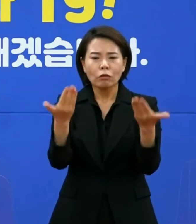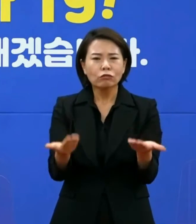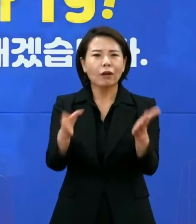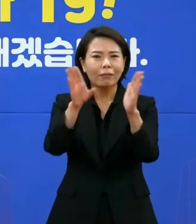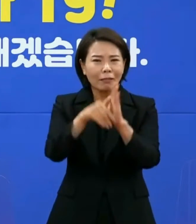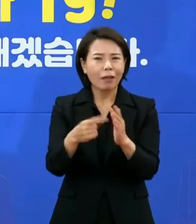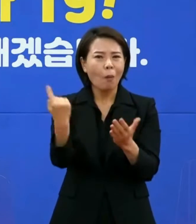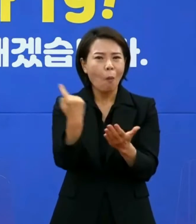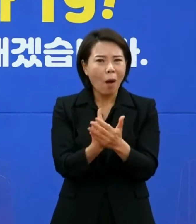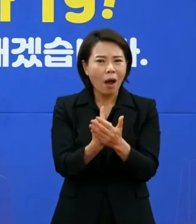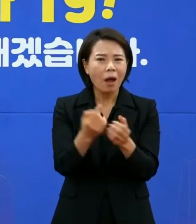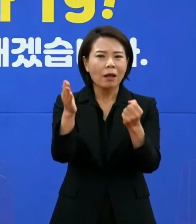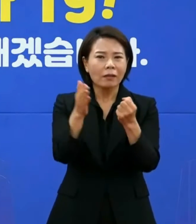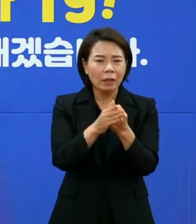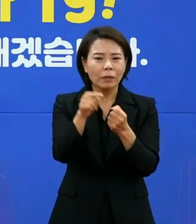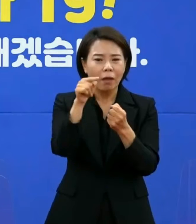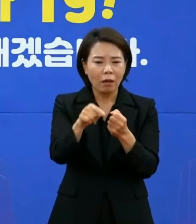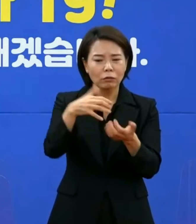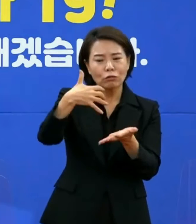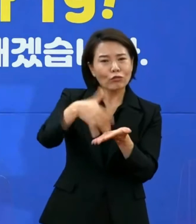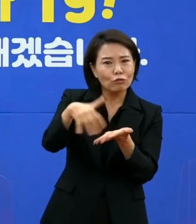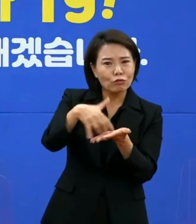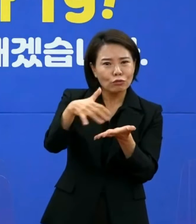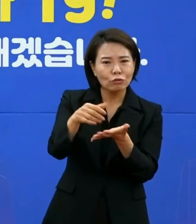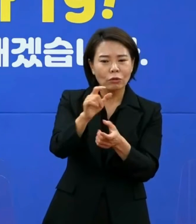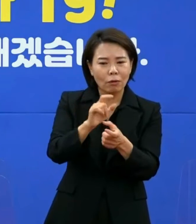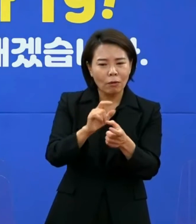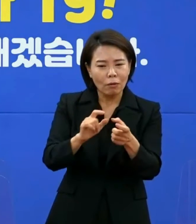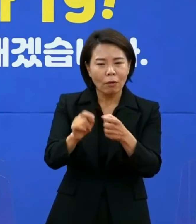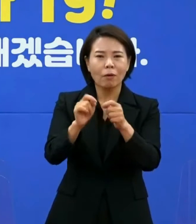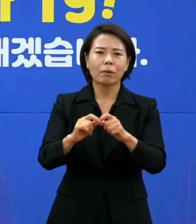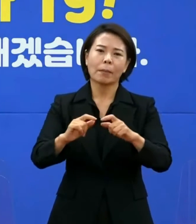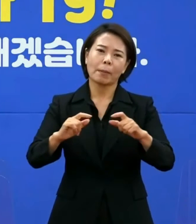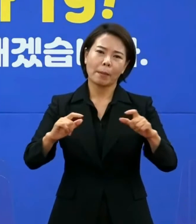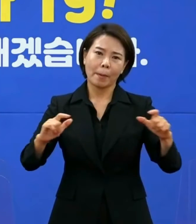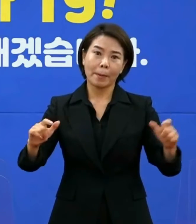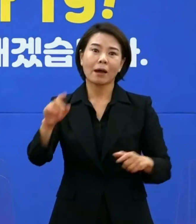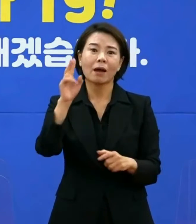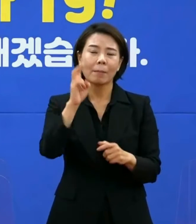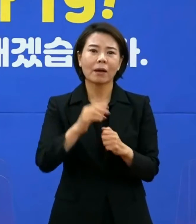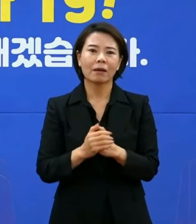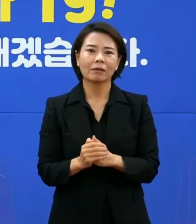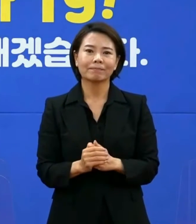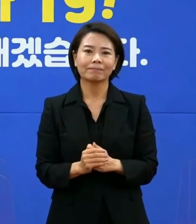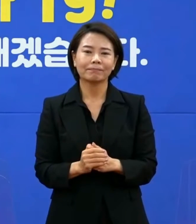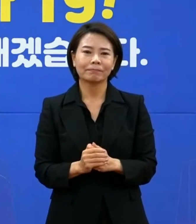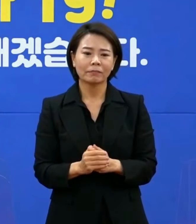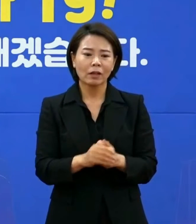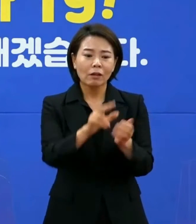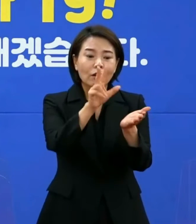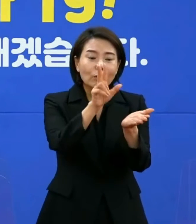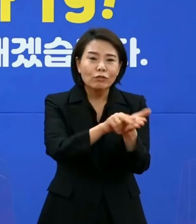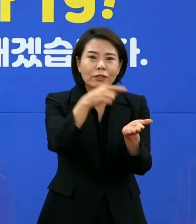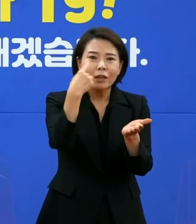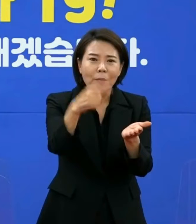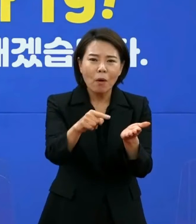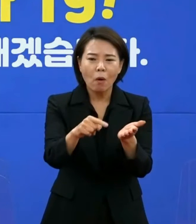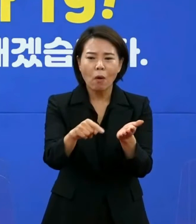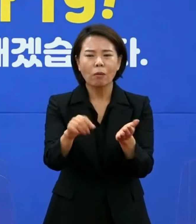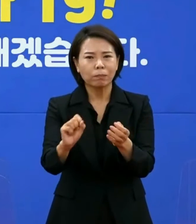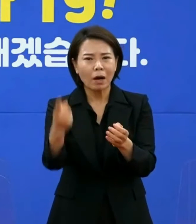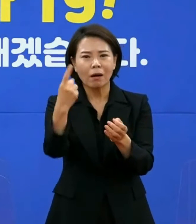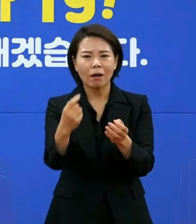그 규모가 더 확대될 것입니다. 문제는 이로 인한 방역의